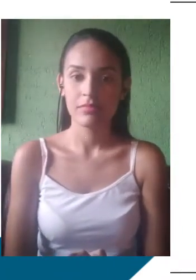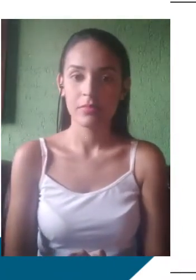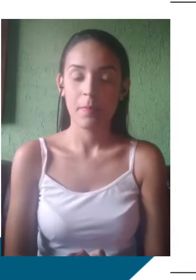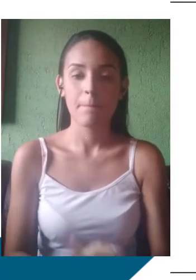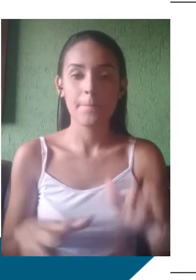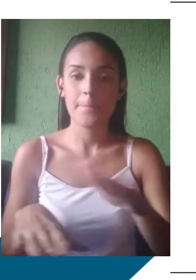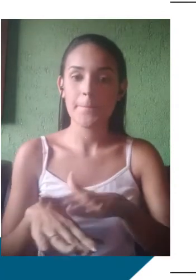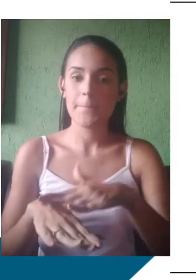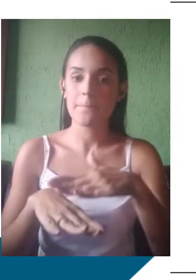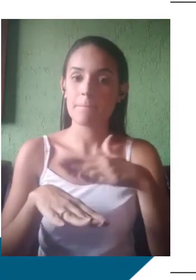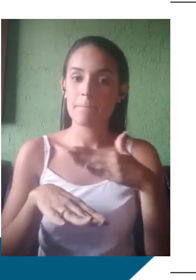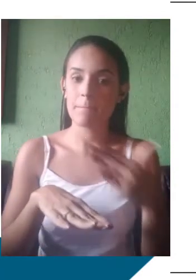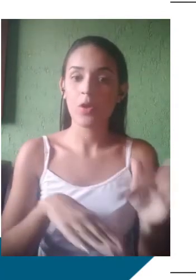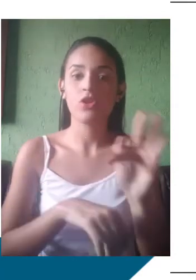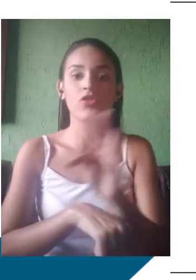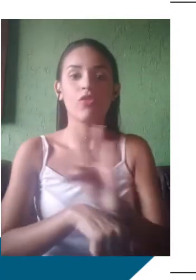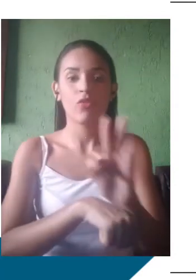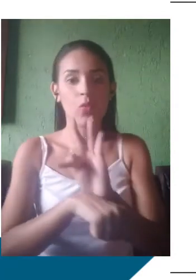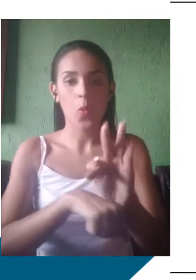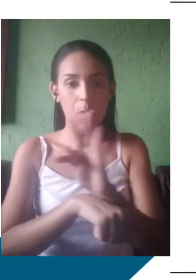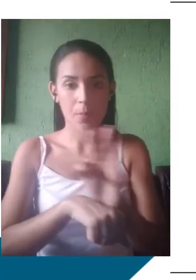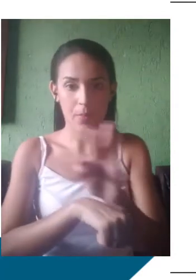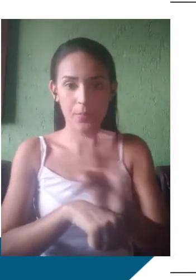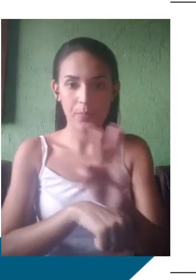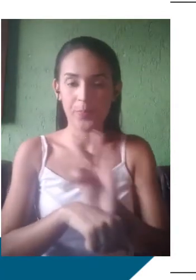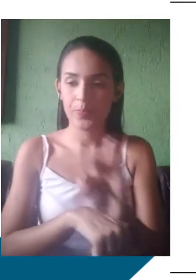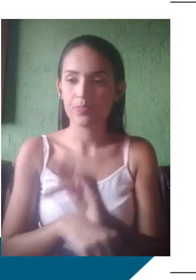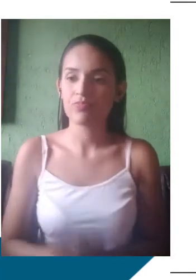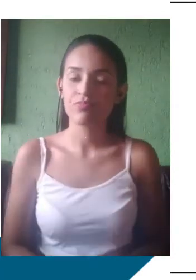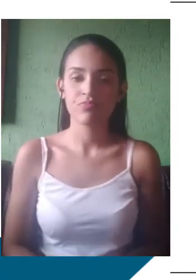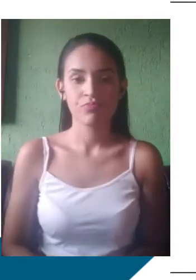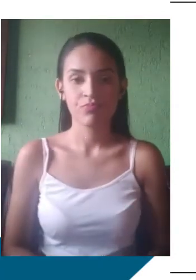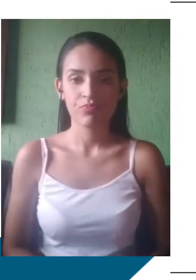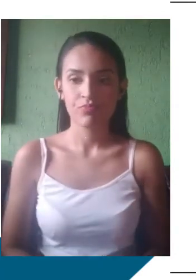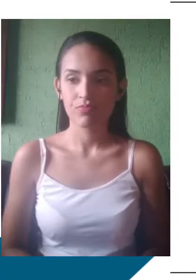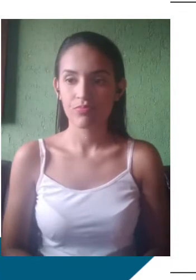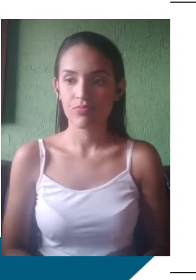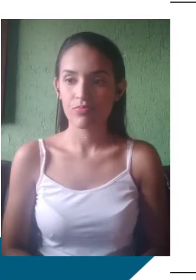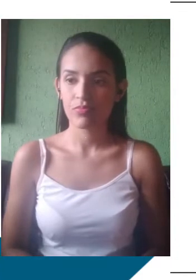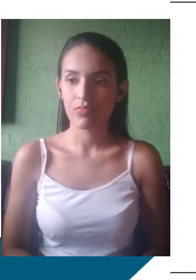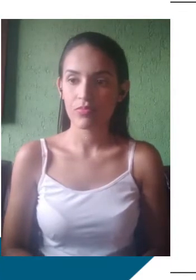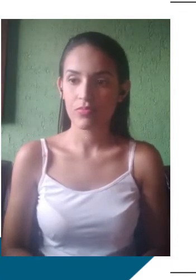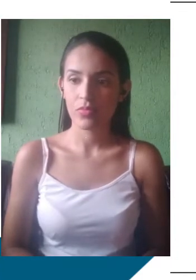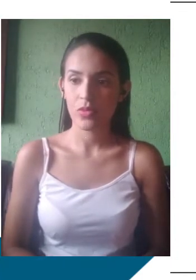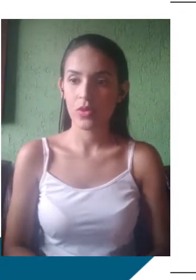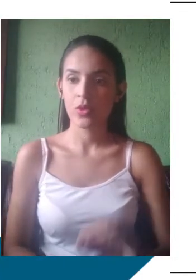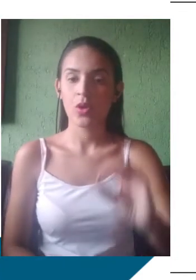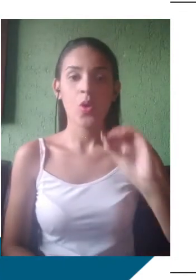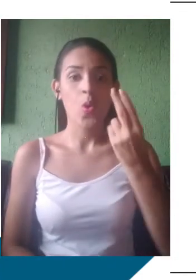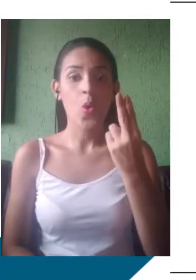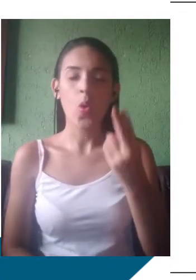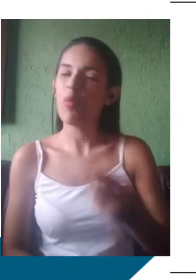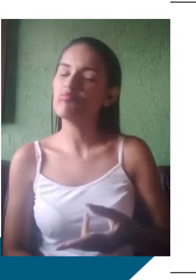né? Uma marca ali de uma determinada profissão. Ou, por exemplo, jornalistas, né? Que quando você está lá no estúdio e